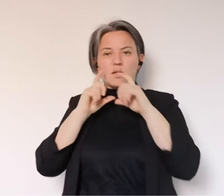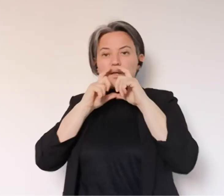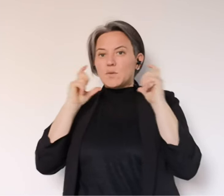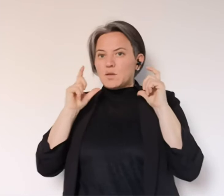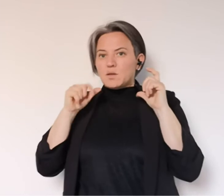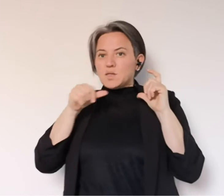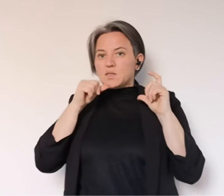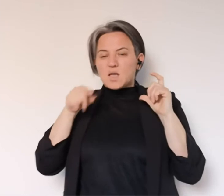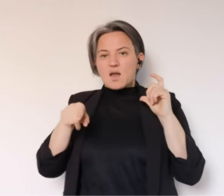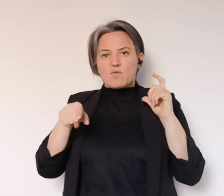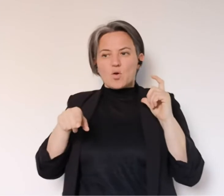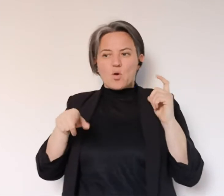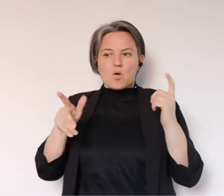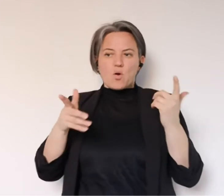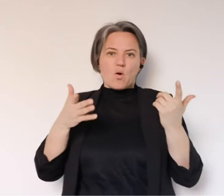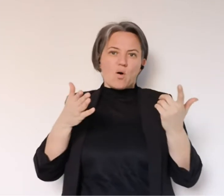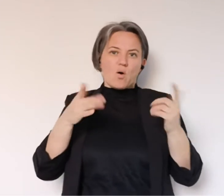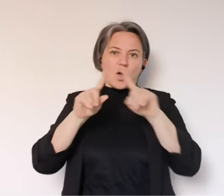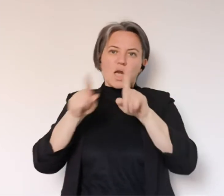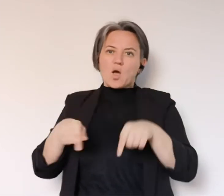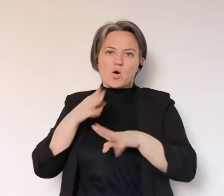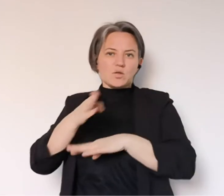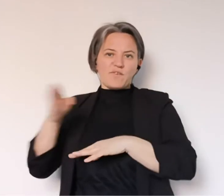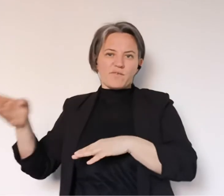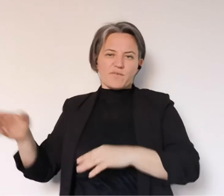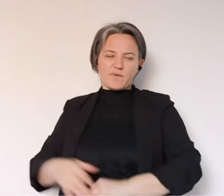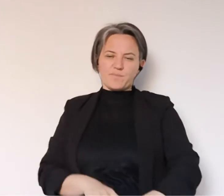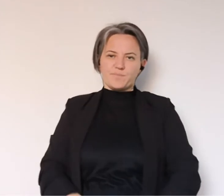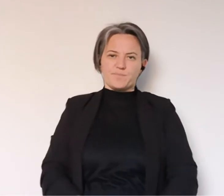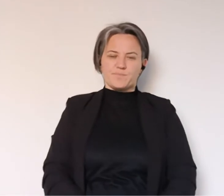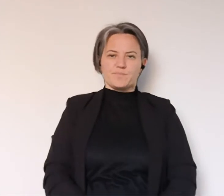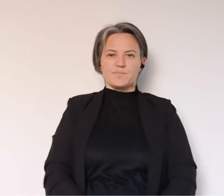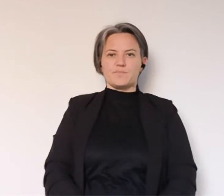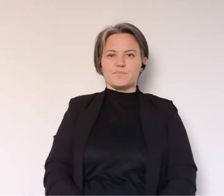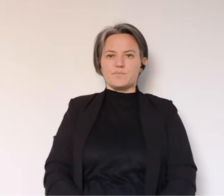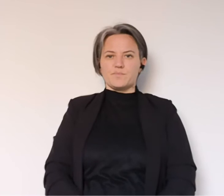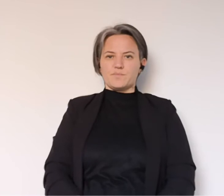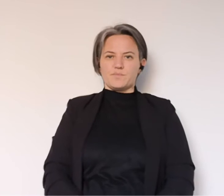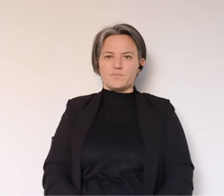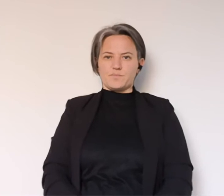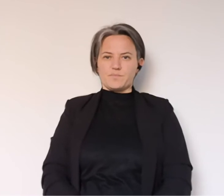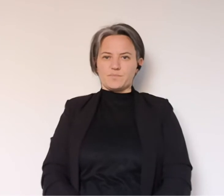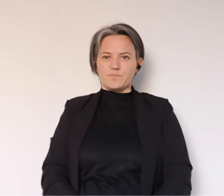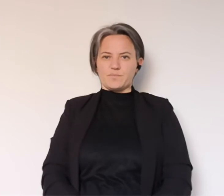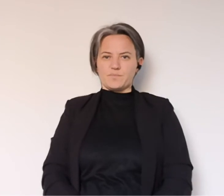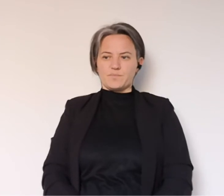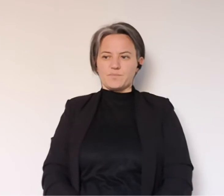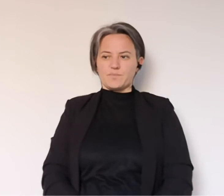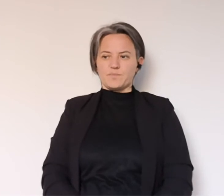calmerato, le mascherine chirurgiche che sono appunto essenziali per frequentare questo tipo di luoghi